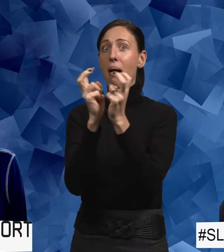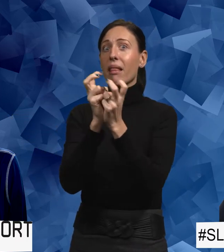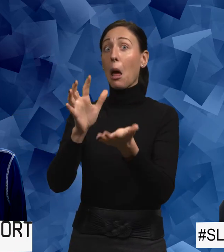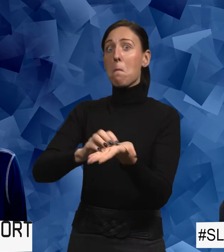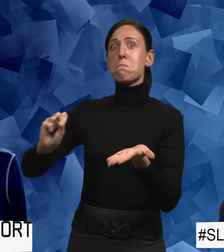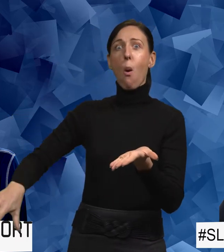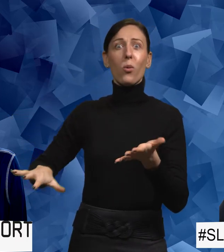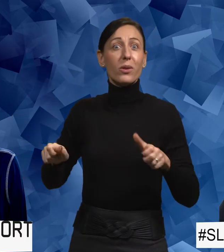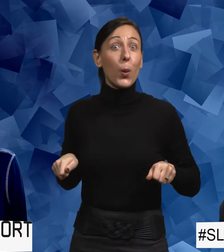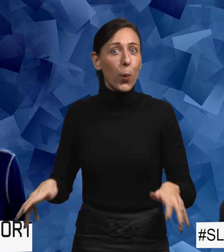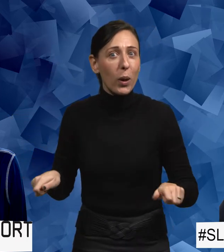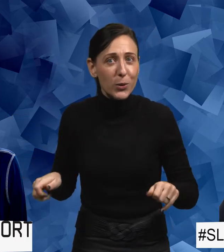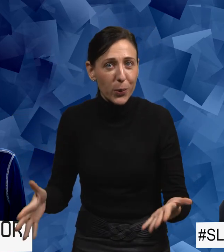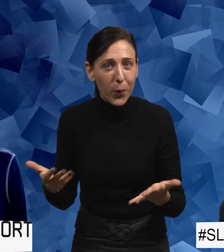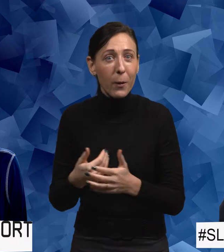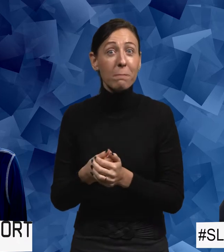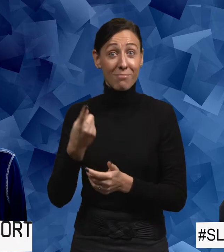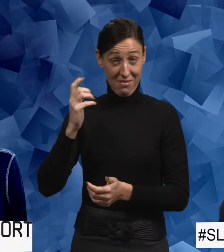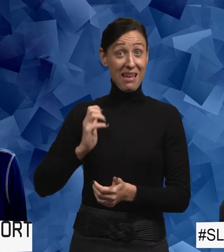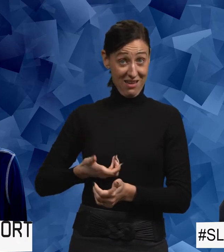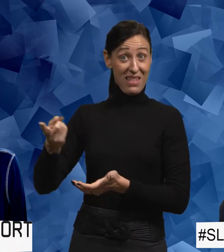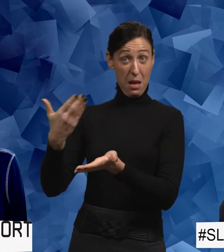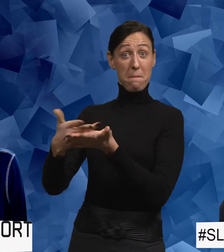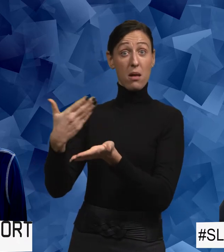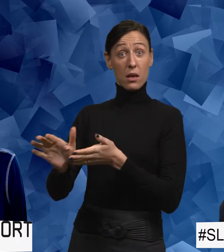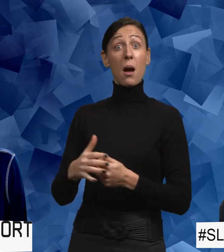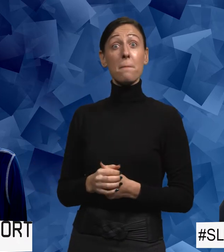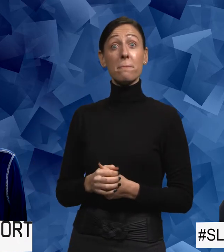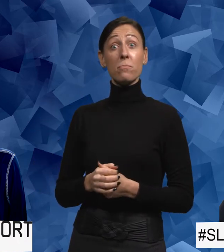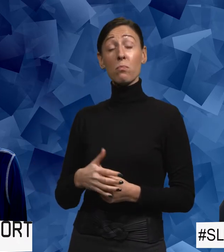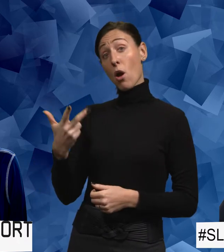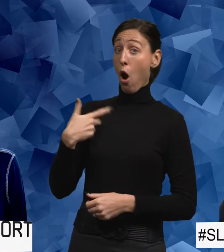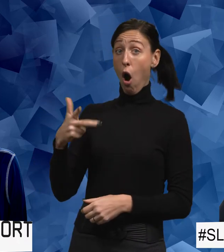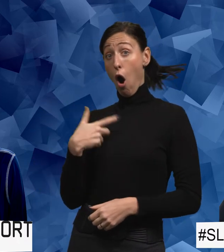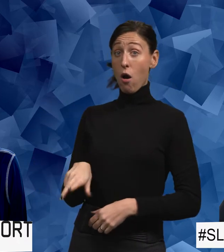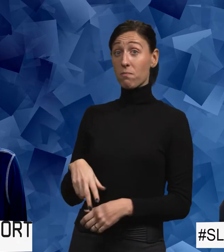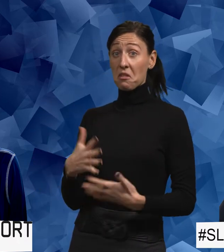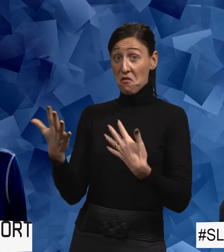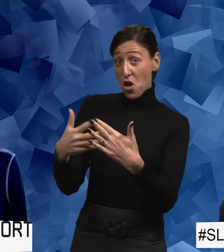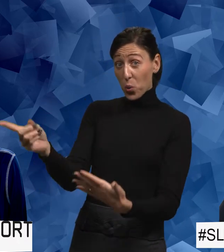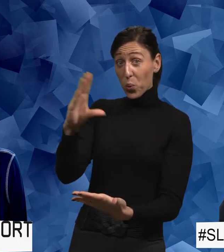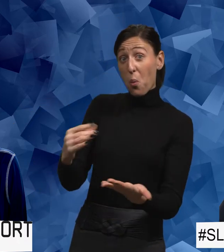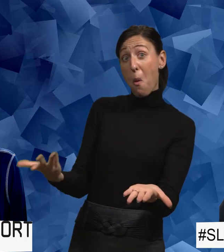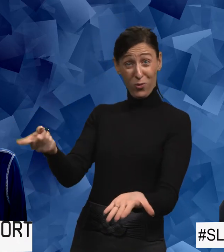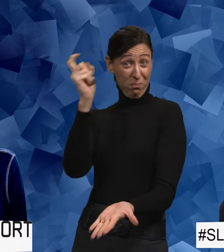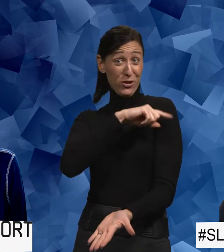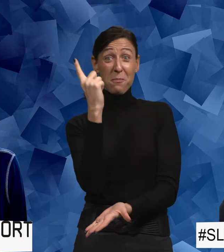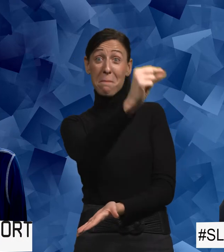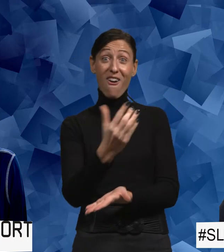ut batterierna i rullstolen. Det var en kvinna som berättade. Jaha så jag menar vad gör du då? Då kan du inte ta det någonstans.